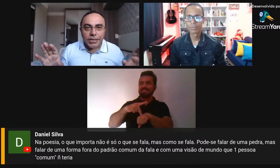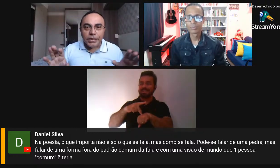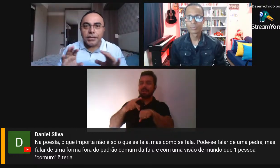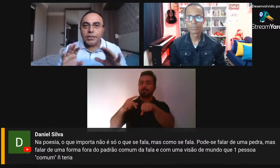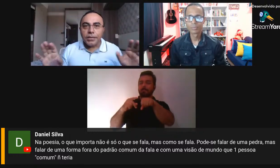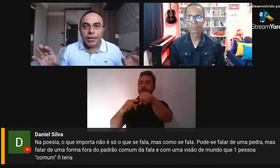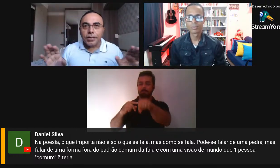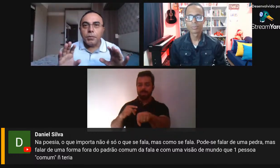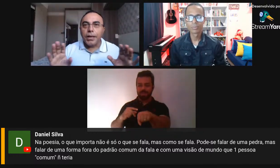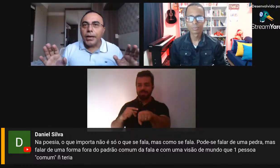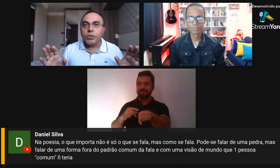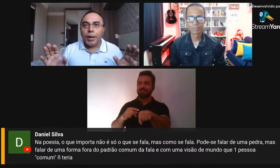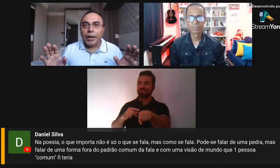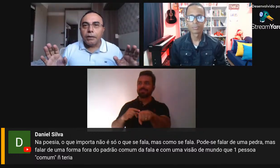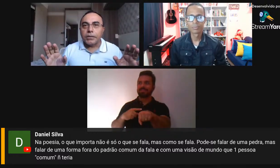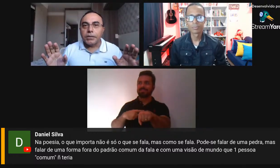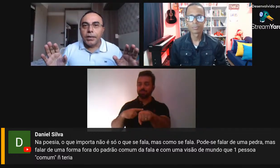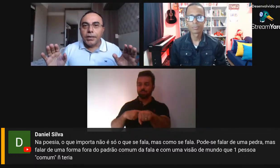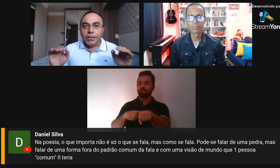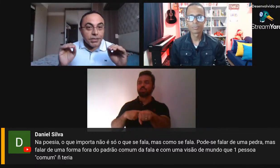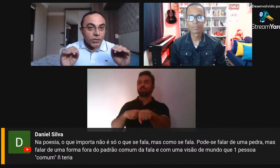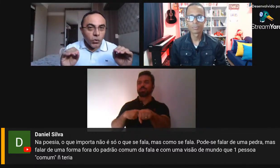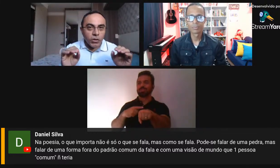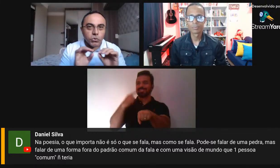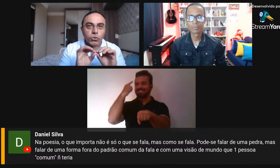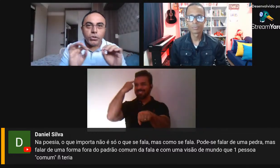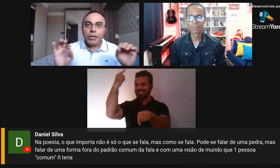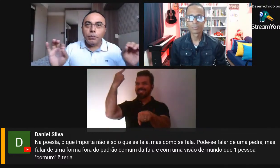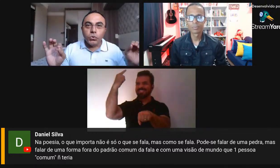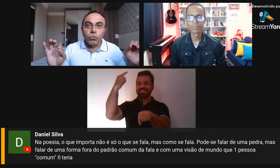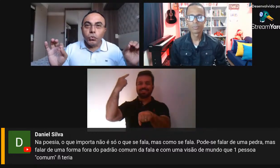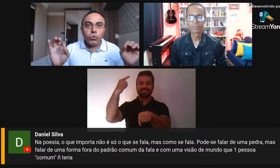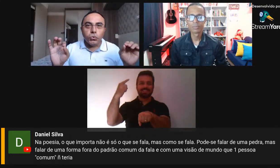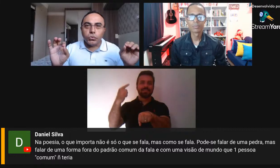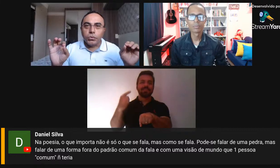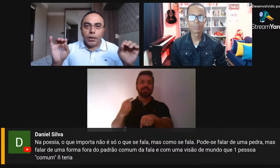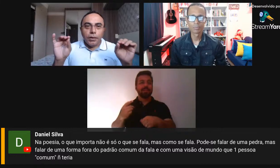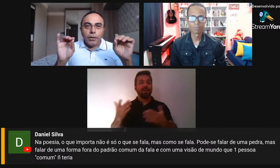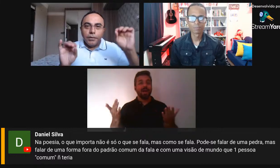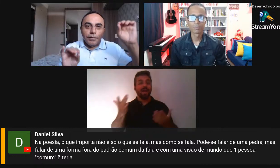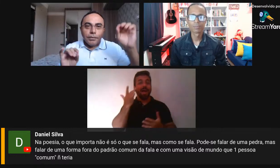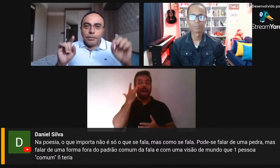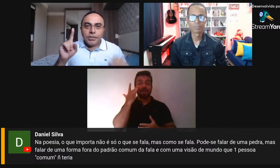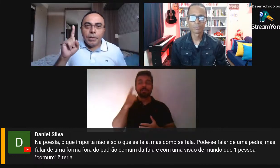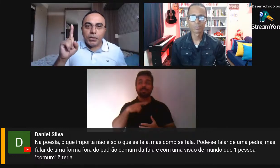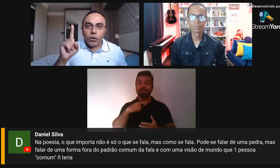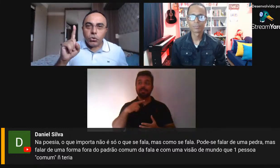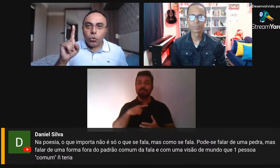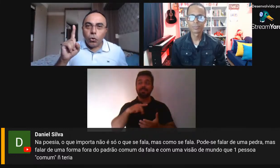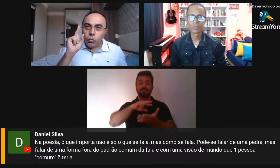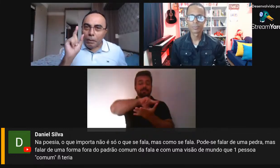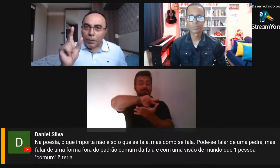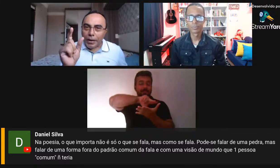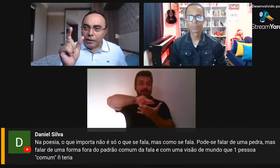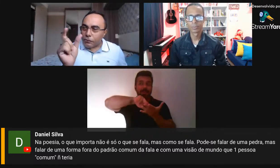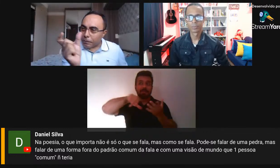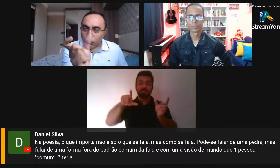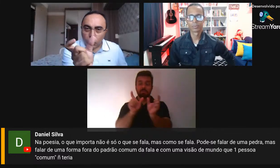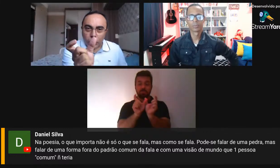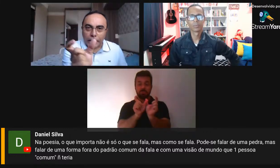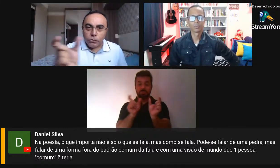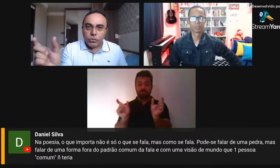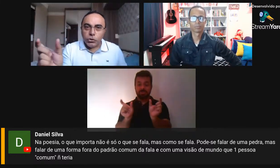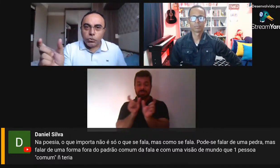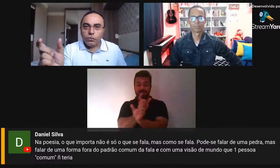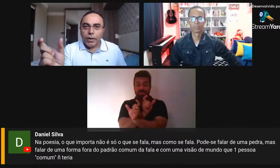dezenas, centenas, milhares de palavras sinônimos. Nós temos muitos. Sempre que eu escolho uma palavra